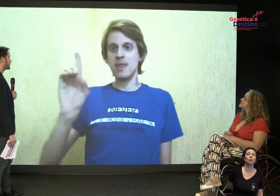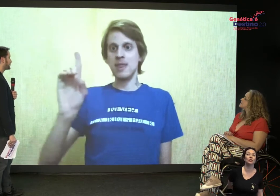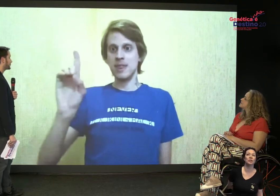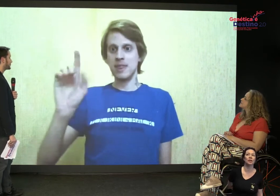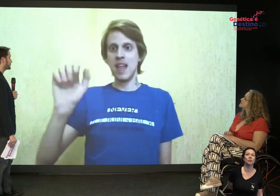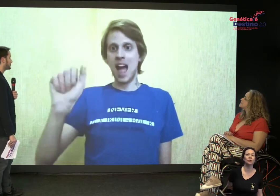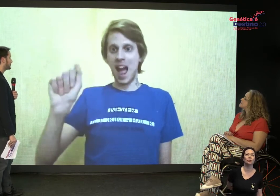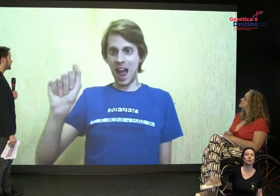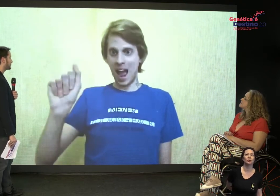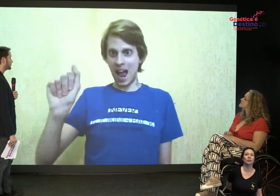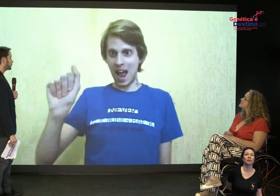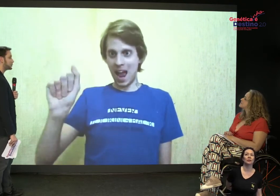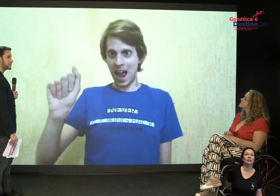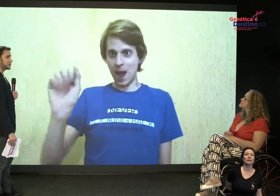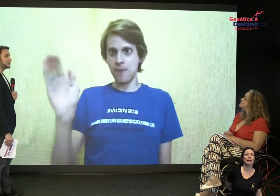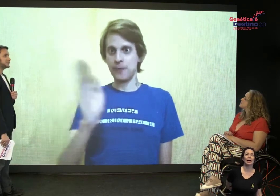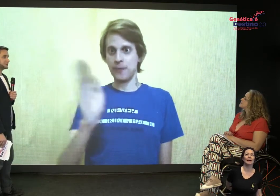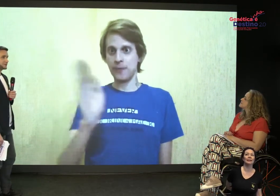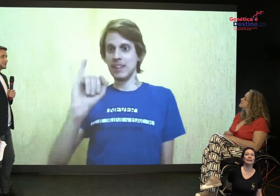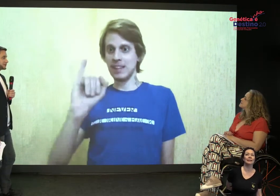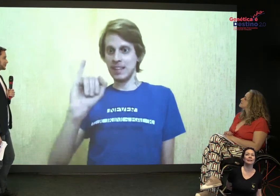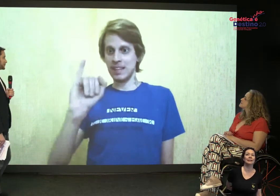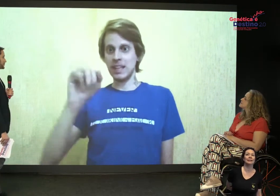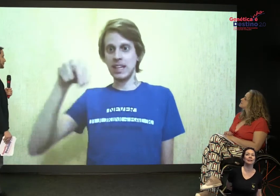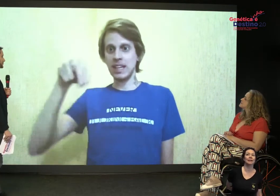No museu. No museu.